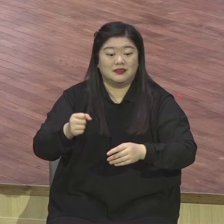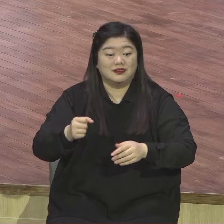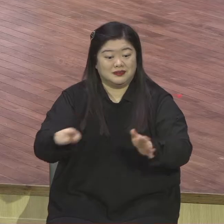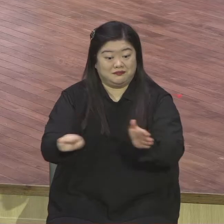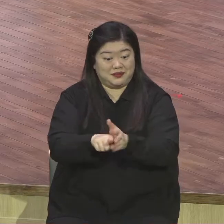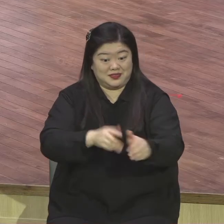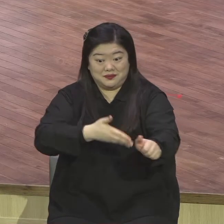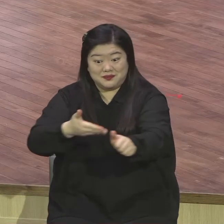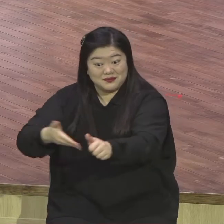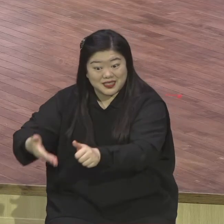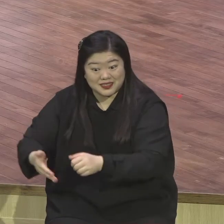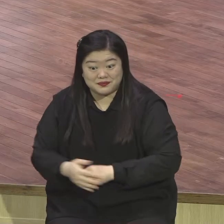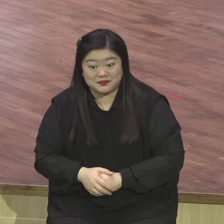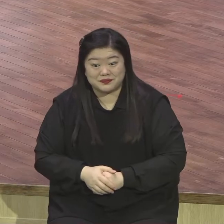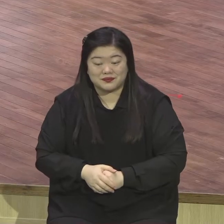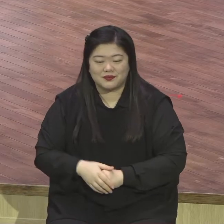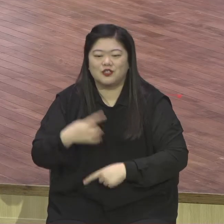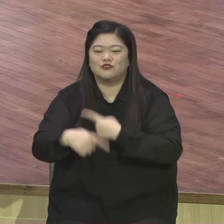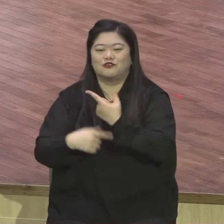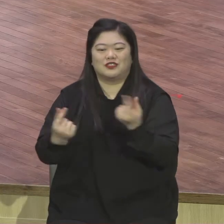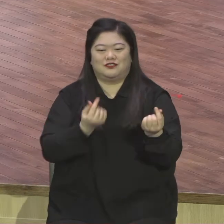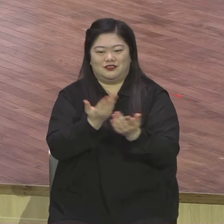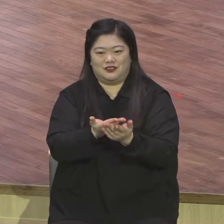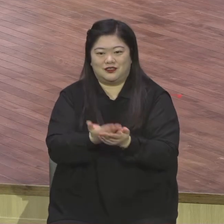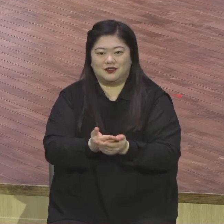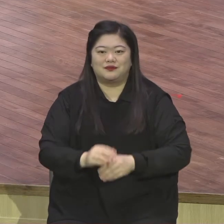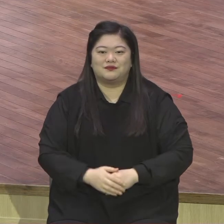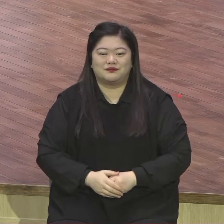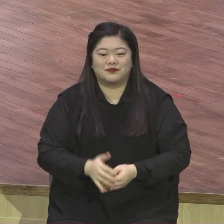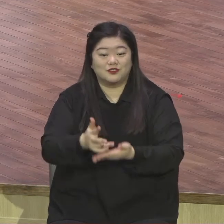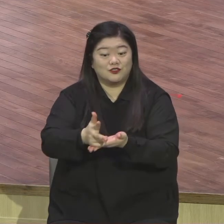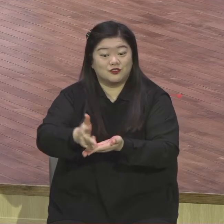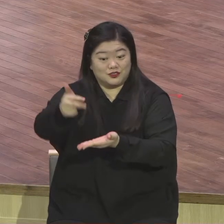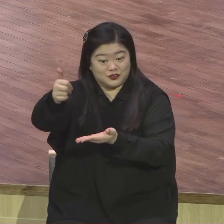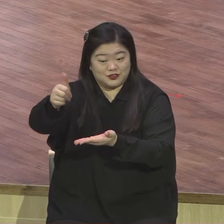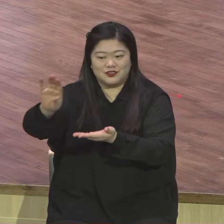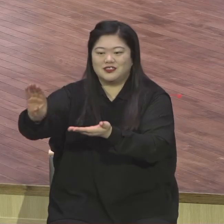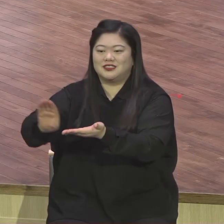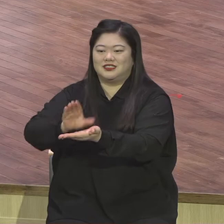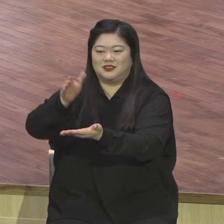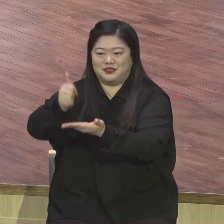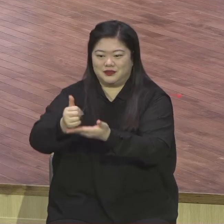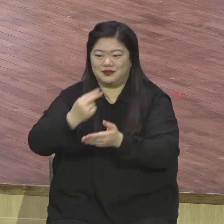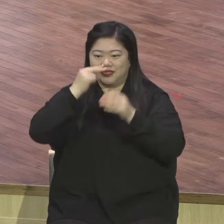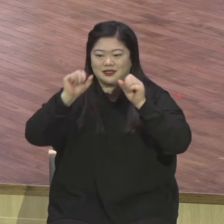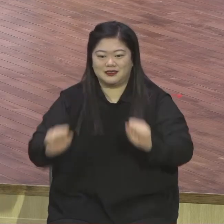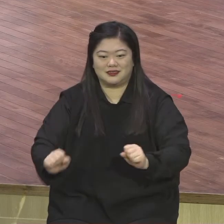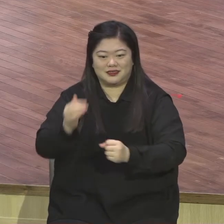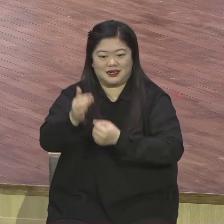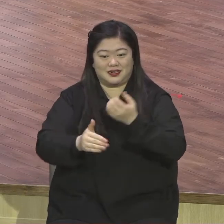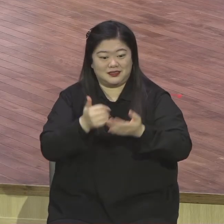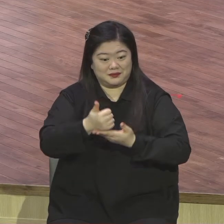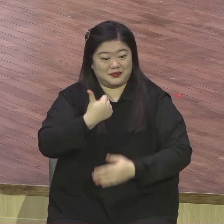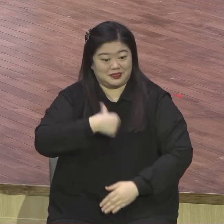우리 신앙 고백합니다. 주는 그리스도시오 살아계신 하나님의 아들이십니다.